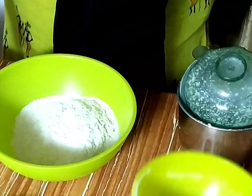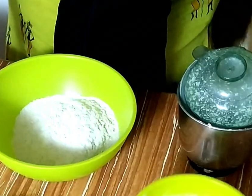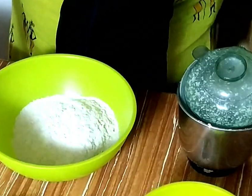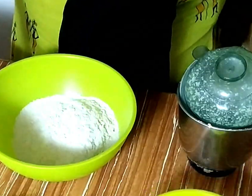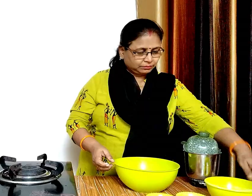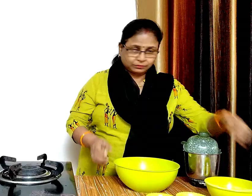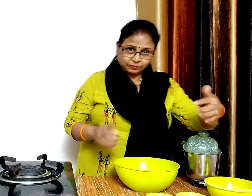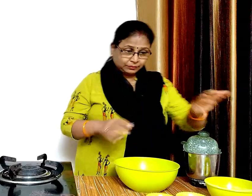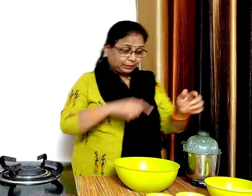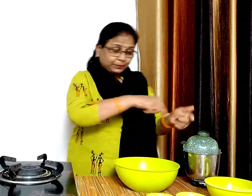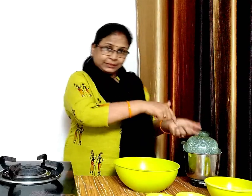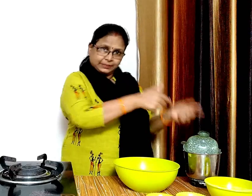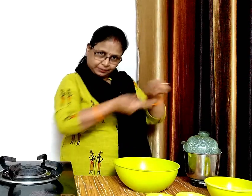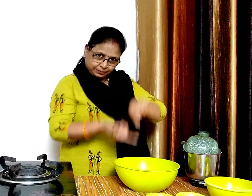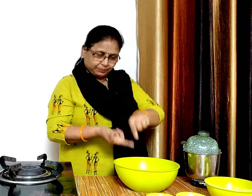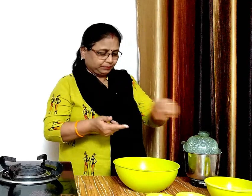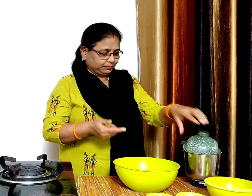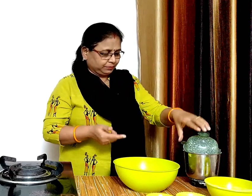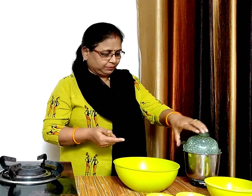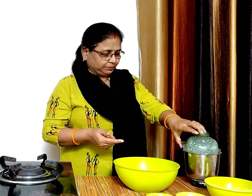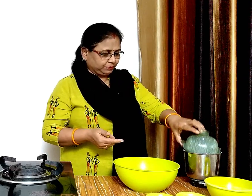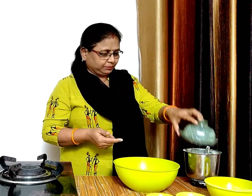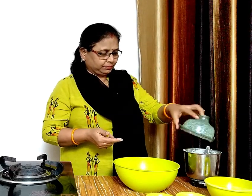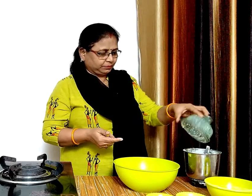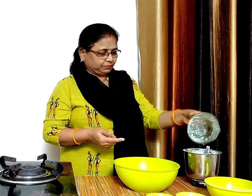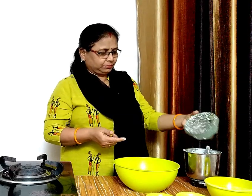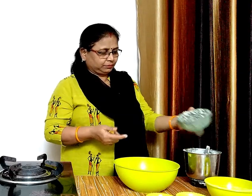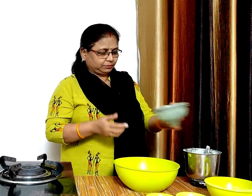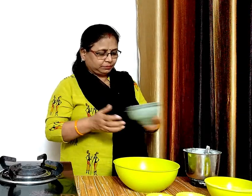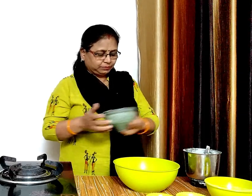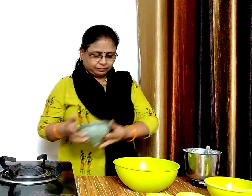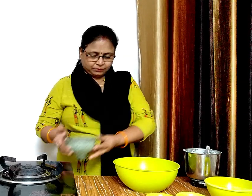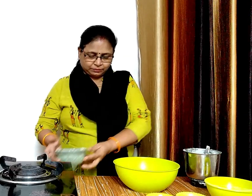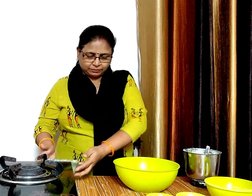और पिस यूरा दल डालेंगे अब बड़े